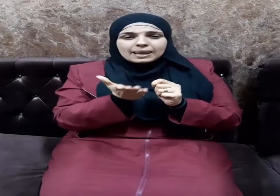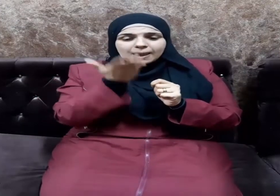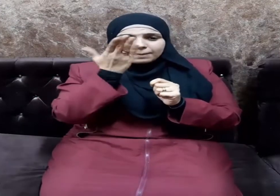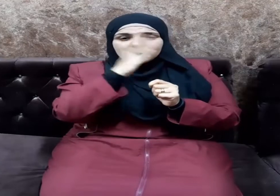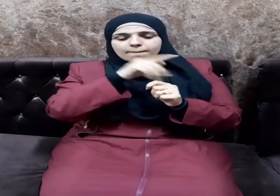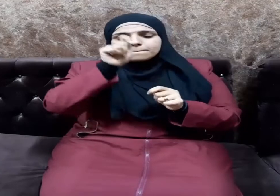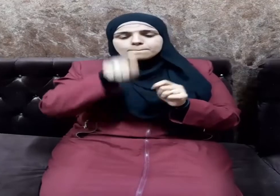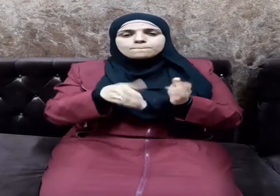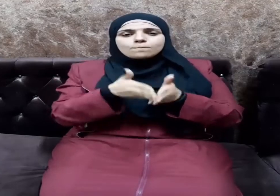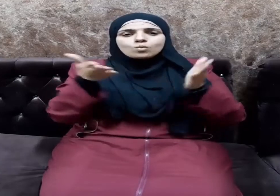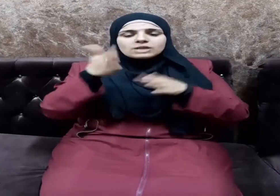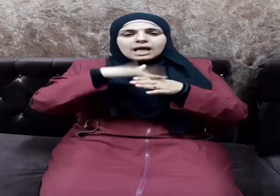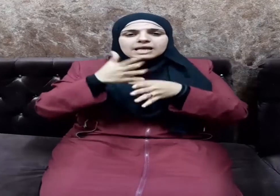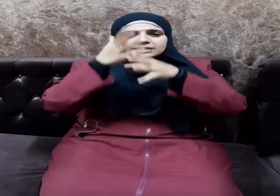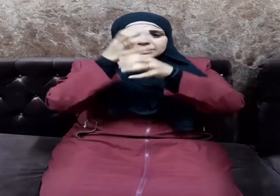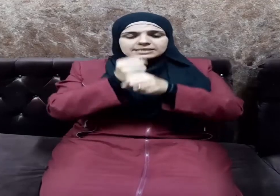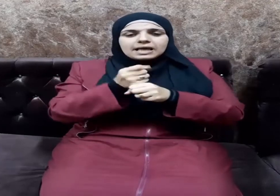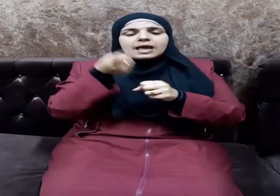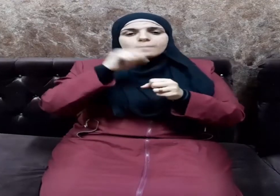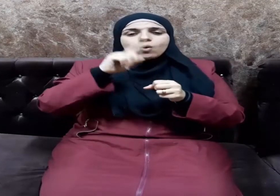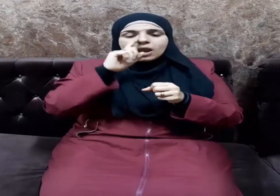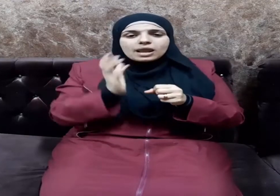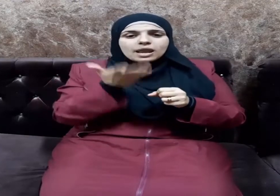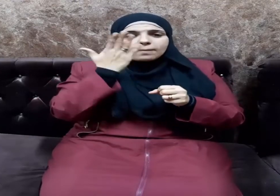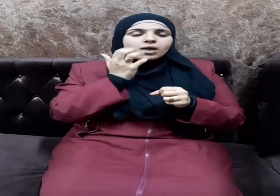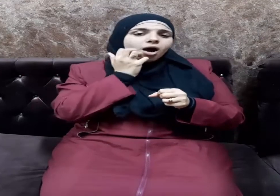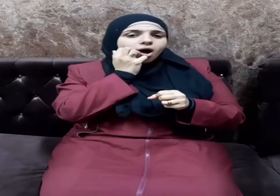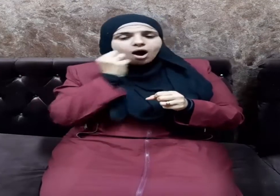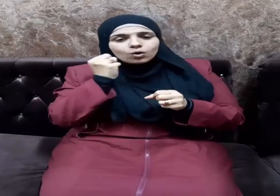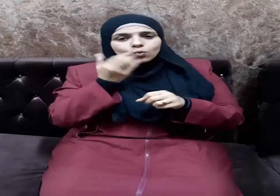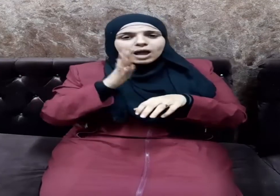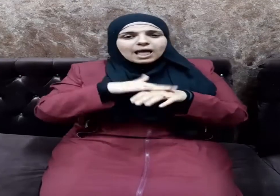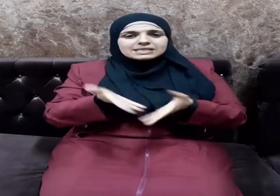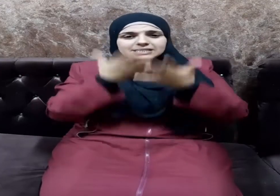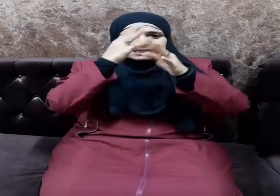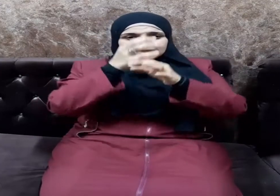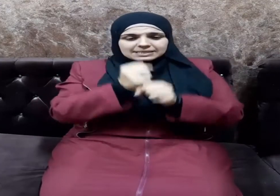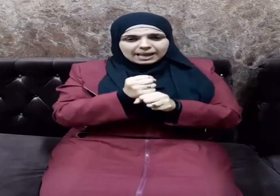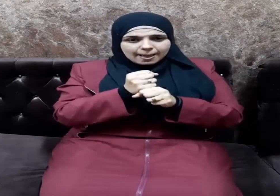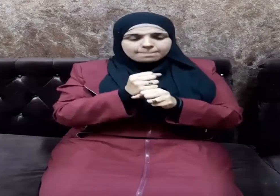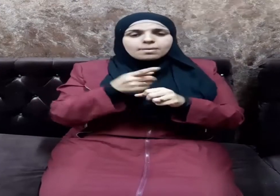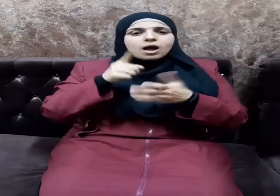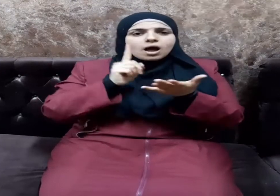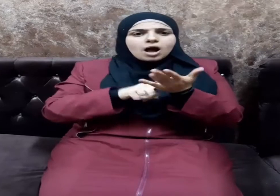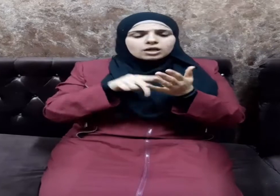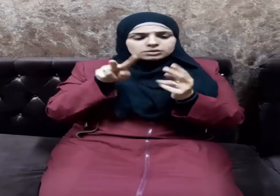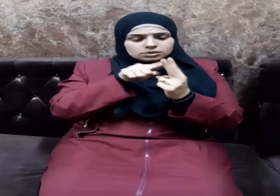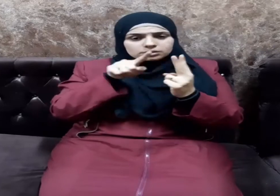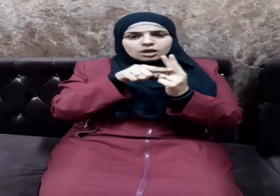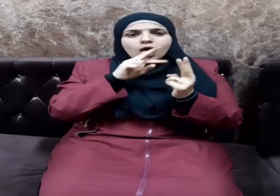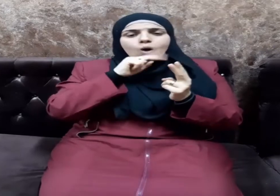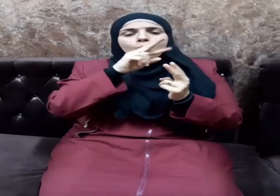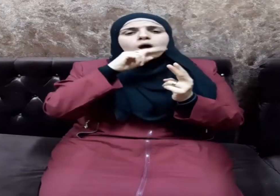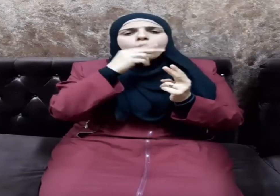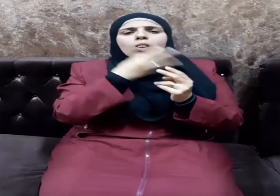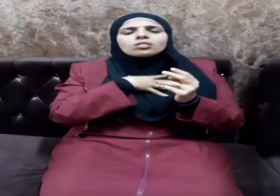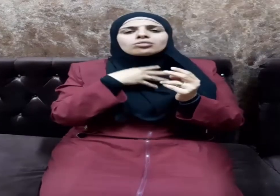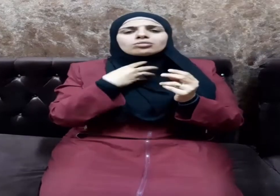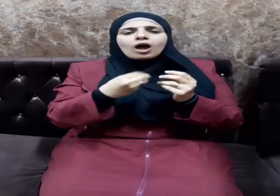موسى عليه السلام وسيدنا هارون عليه السلام أن يقول قولا طيبا